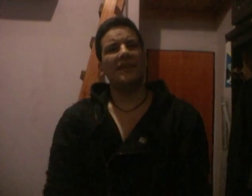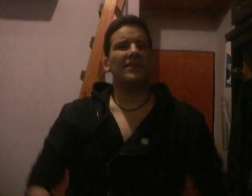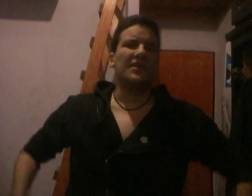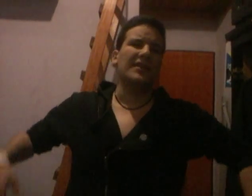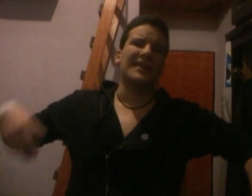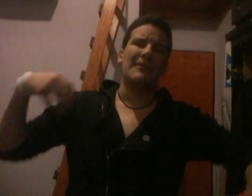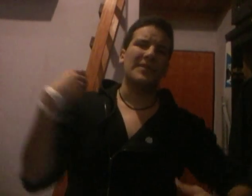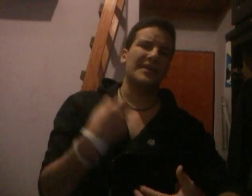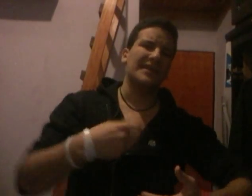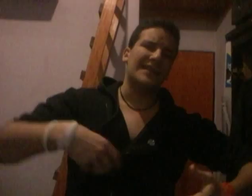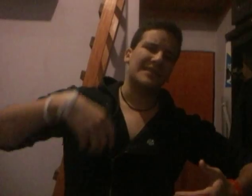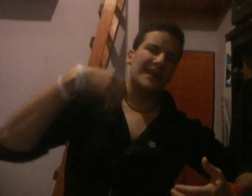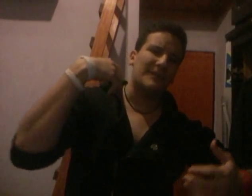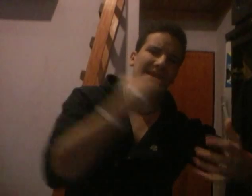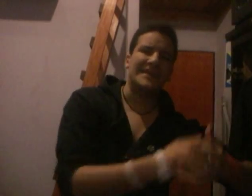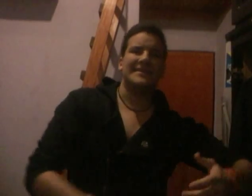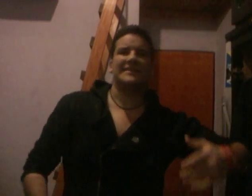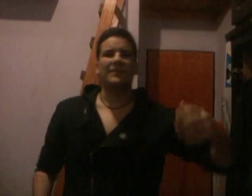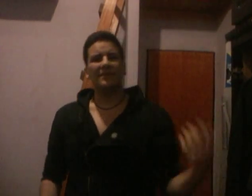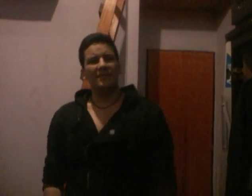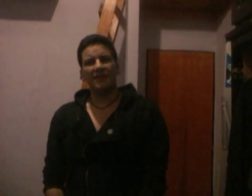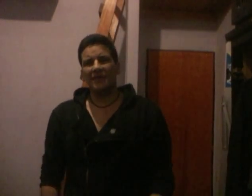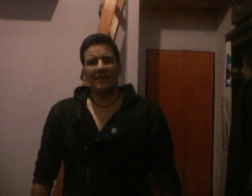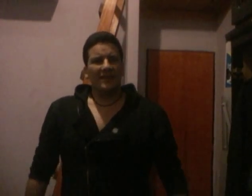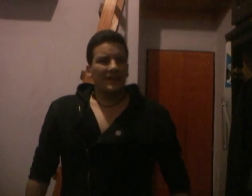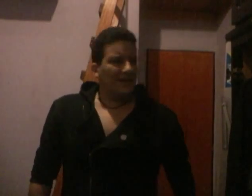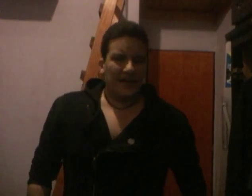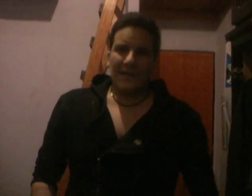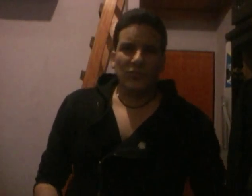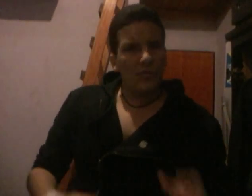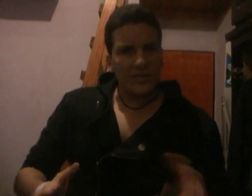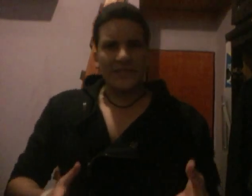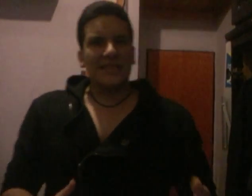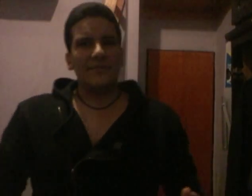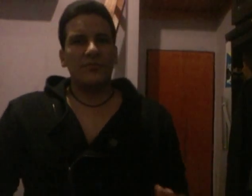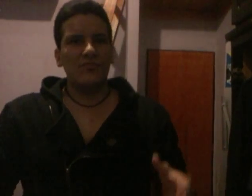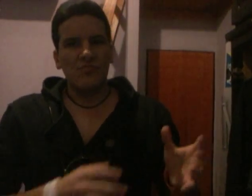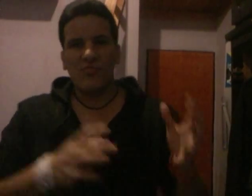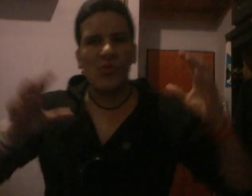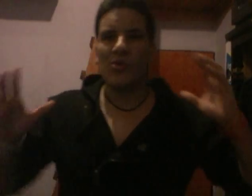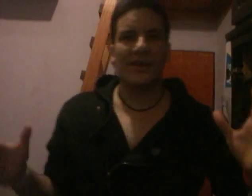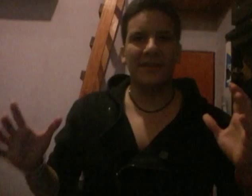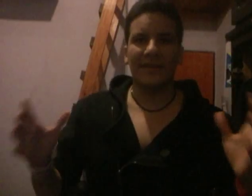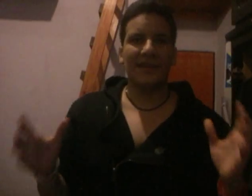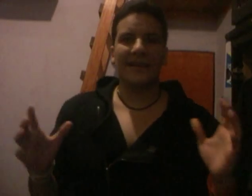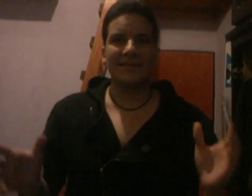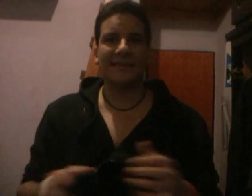ella, de la, de la, la prensa, ¿viste, no? Hay muchas escenas muy, que las, eh,